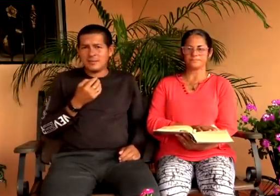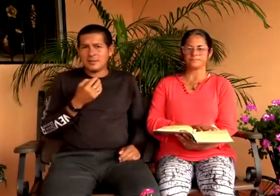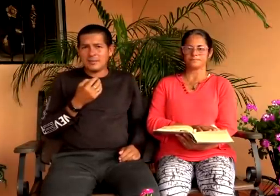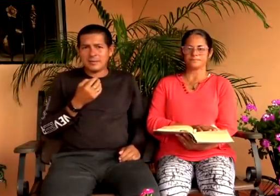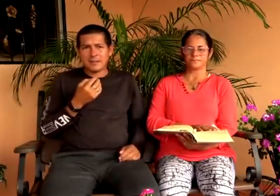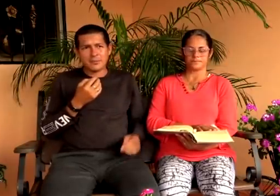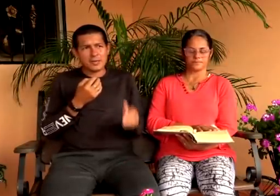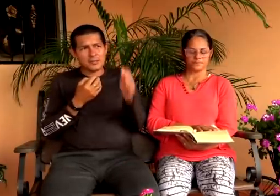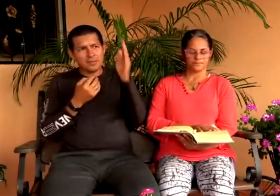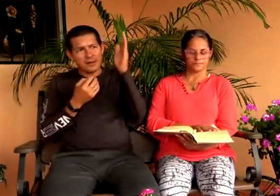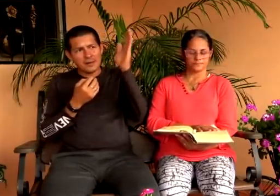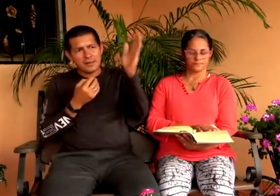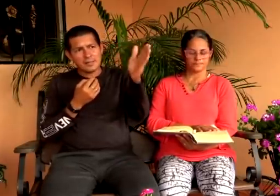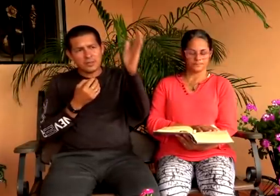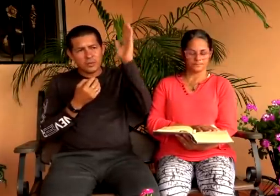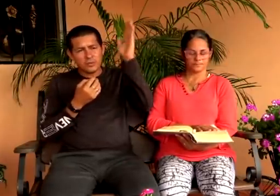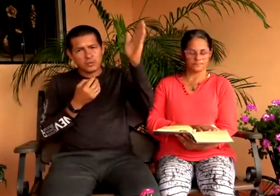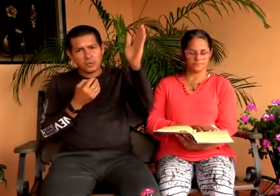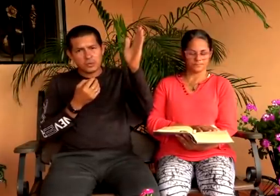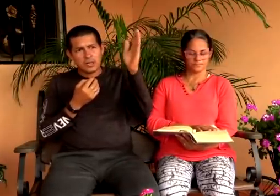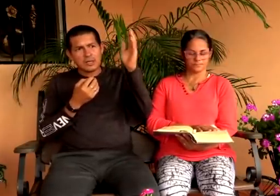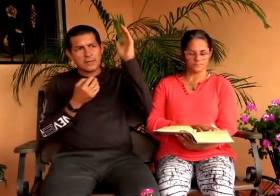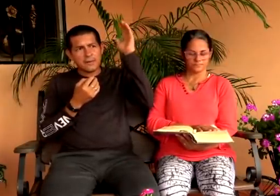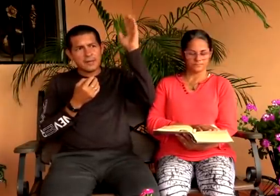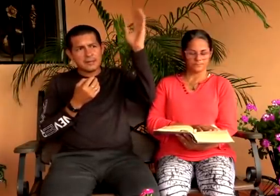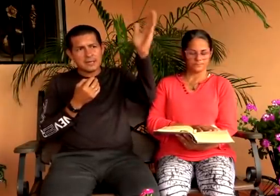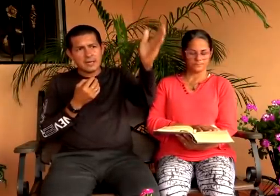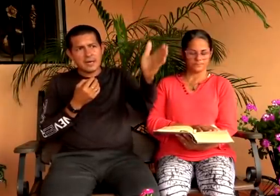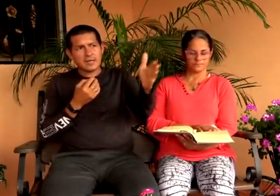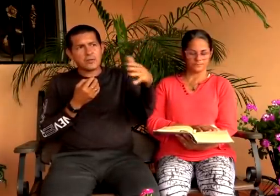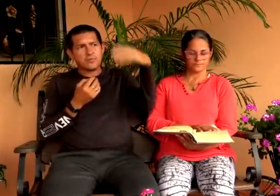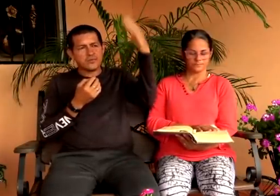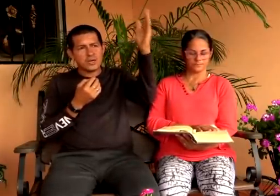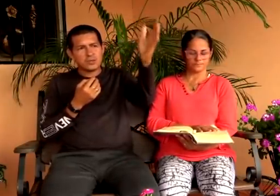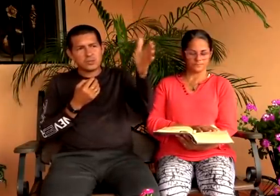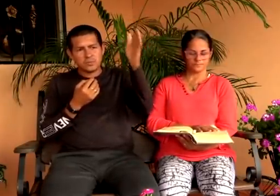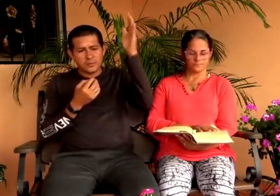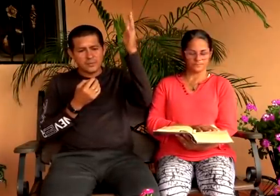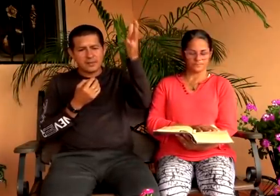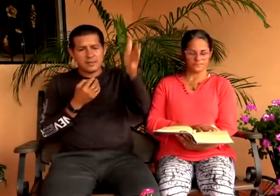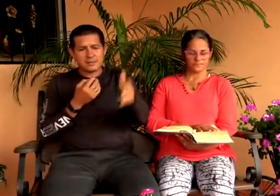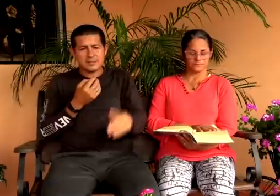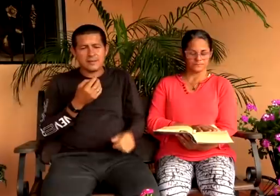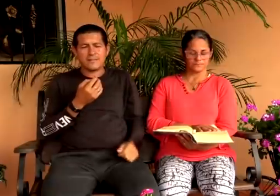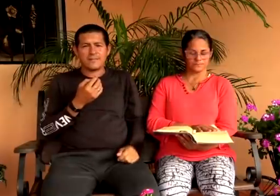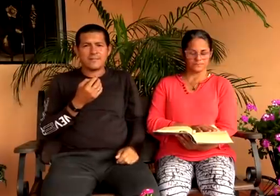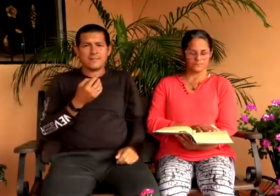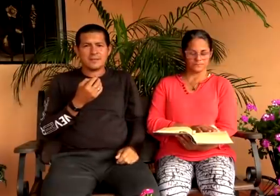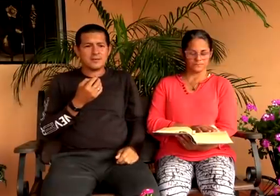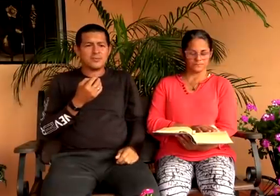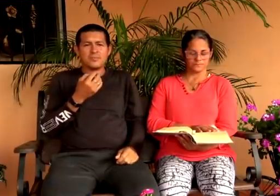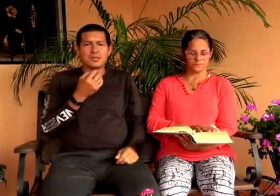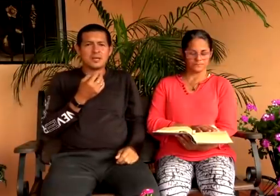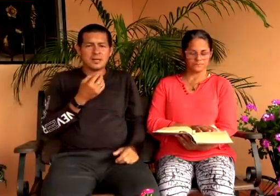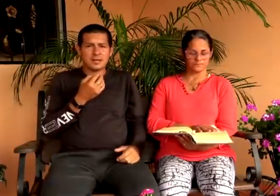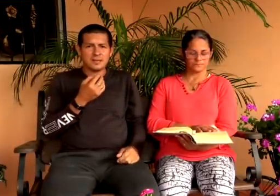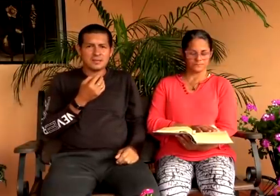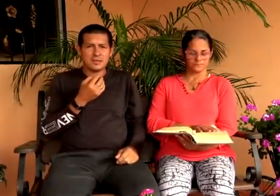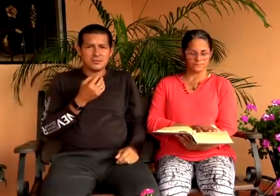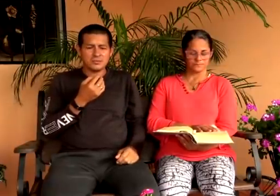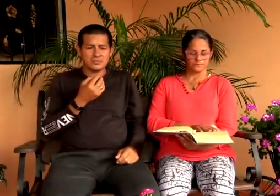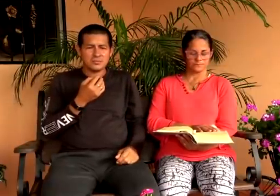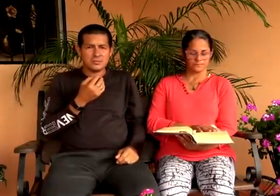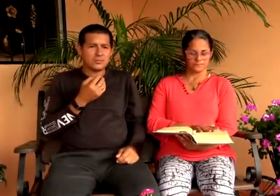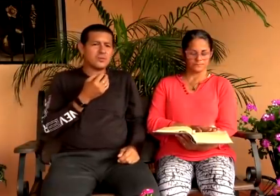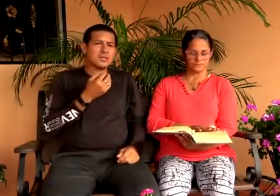mantenido la verdad por eso va engañando a muchos que vayan creando fundando su propia iglesia no importa que tengan